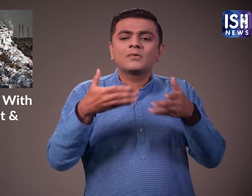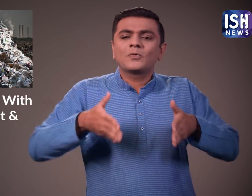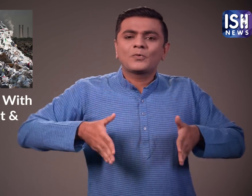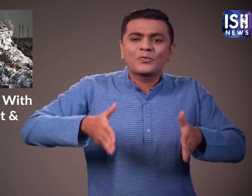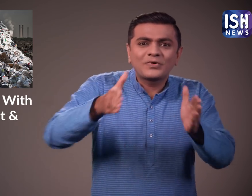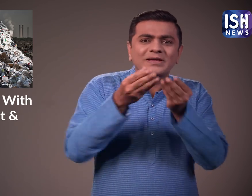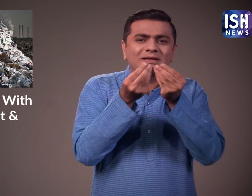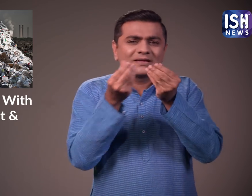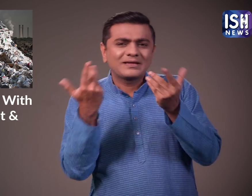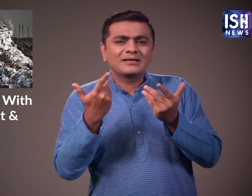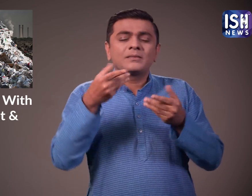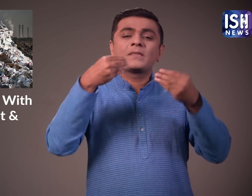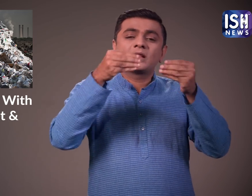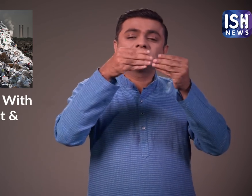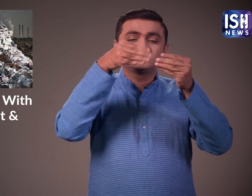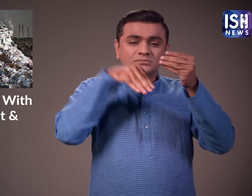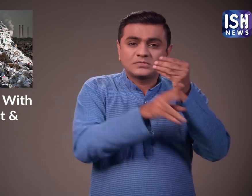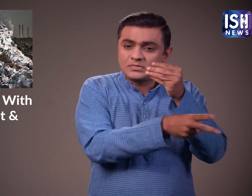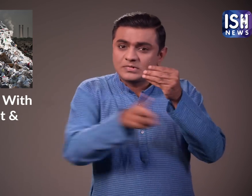सड़क, लैन्फिल आदी बनाने के लिए उप्योग किया जा सकता है